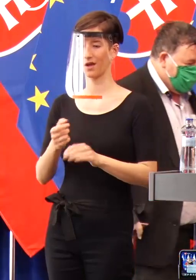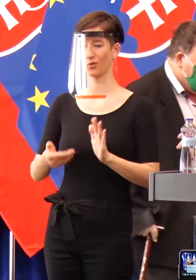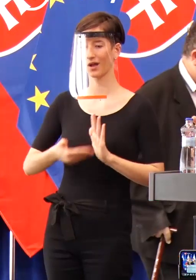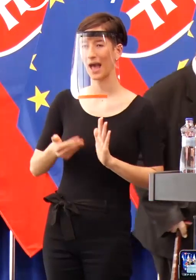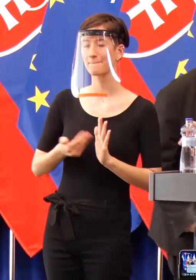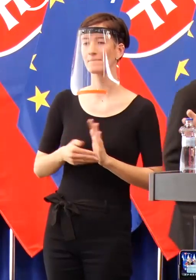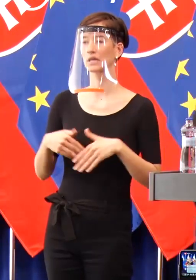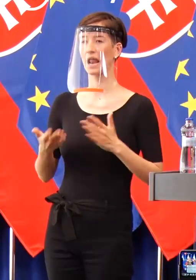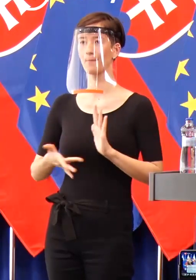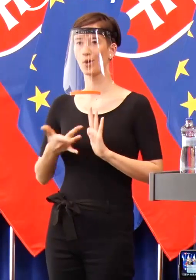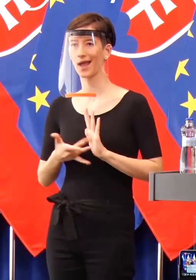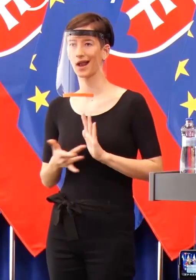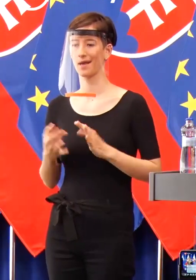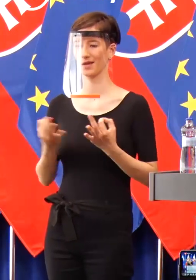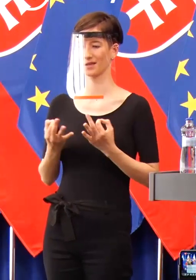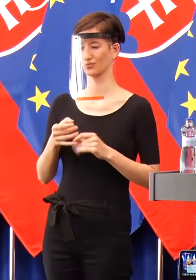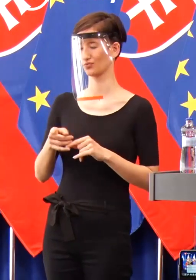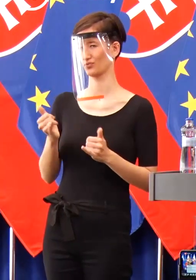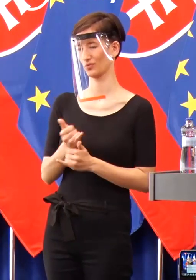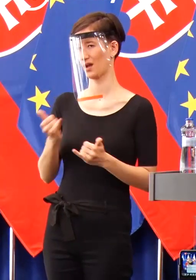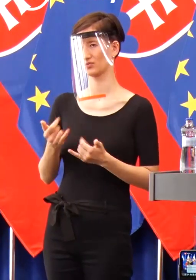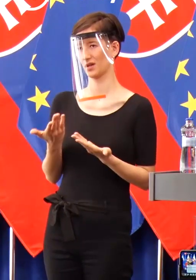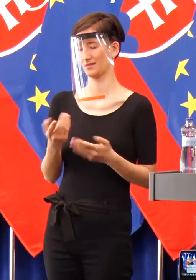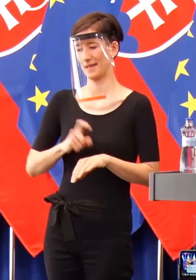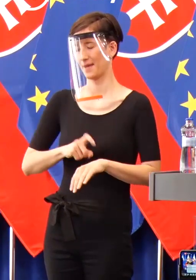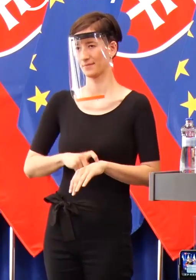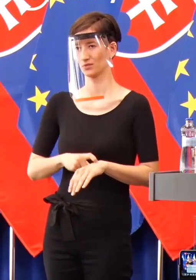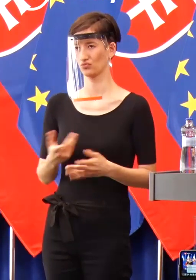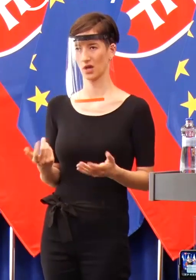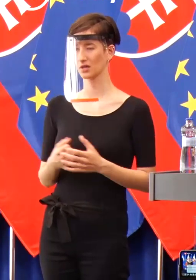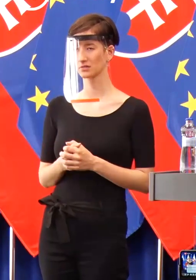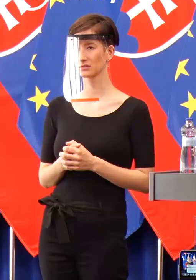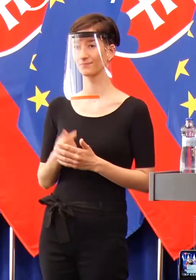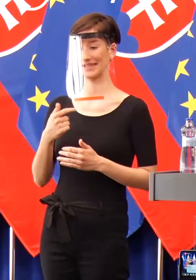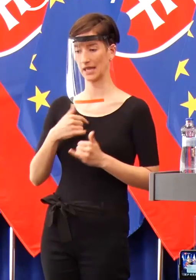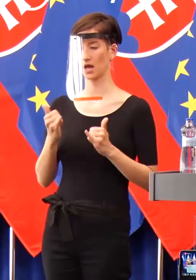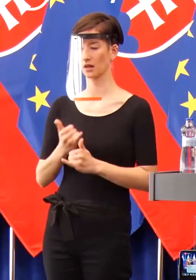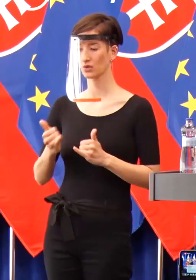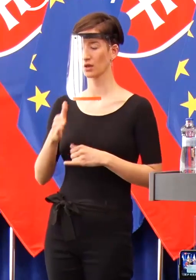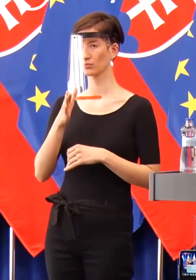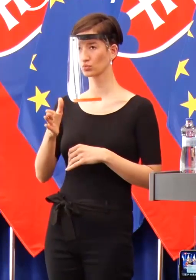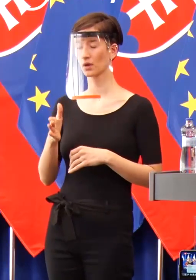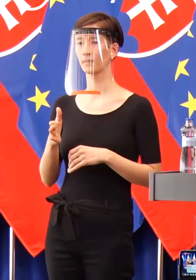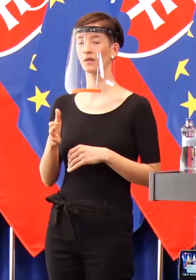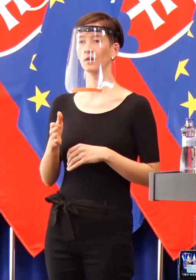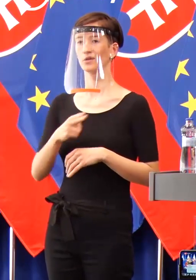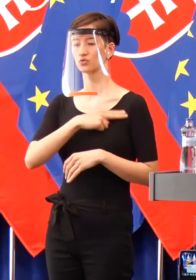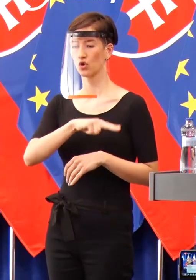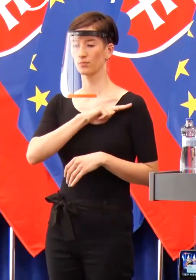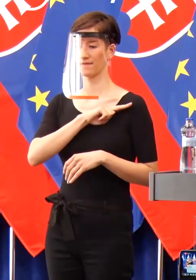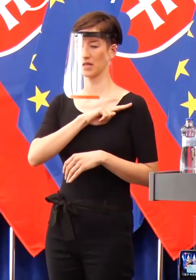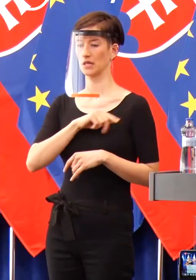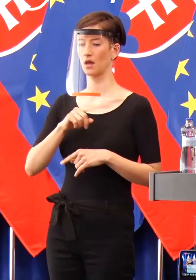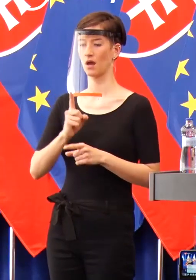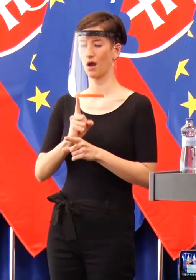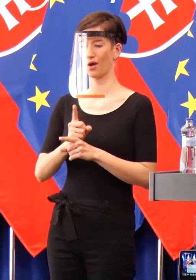silou mocov z nejakého možno nepopulárneho rozhodnutia vlády. Ja za seba hovorím, ja budem stáť za každým jedným rozhodnutím vlády, aj keď nebudem za neho